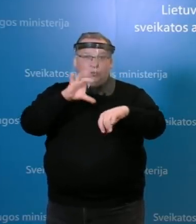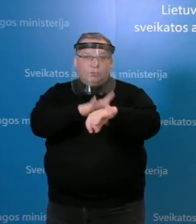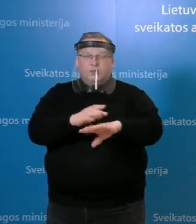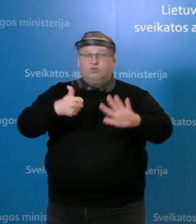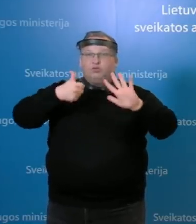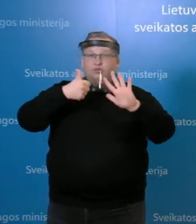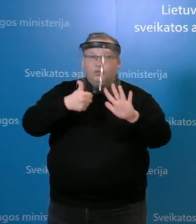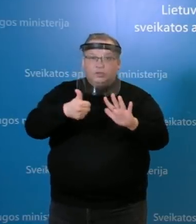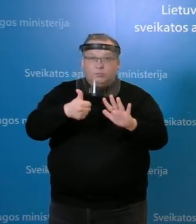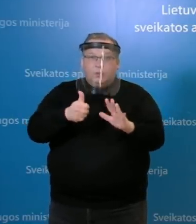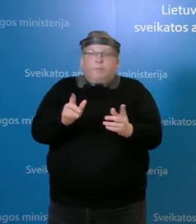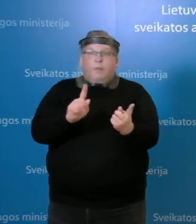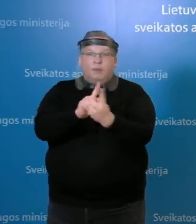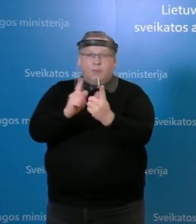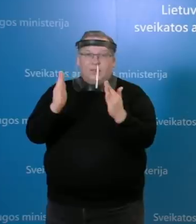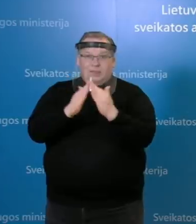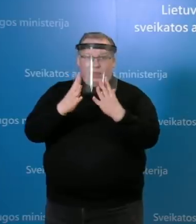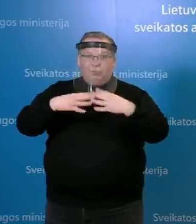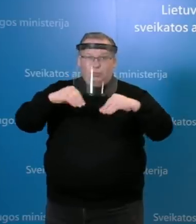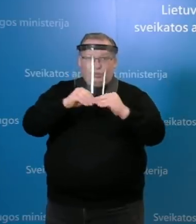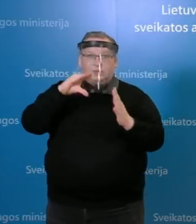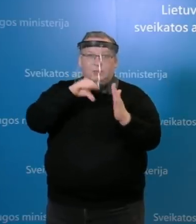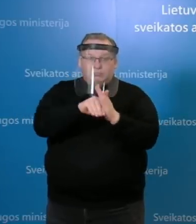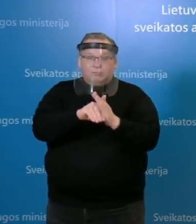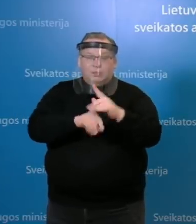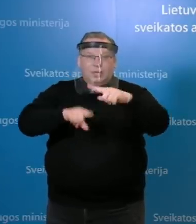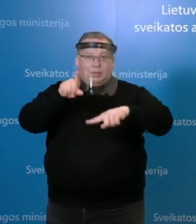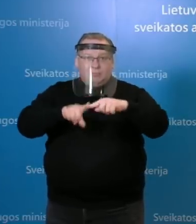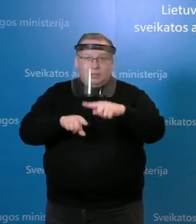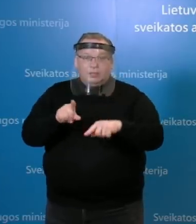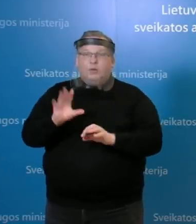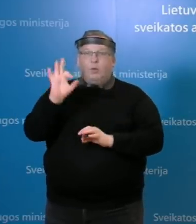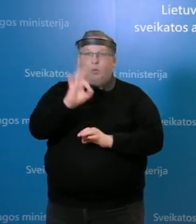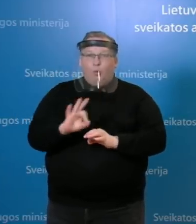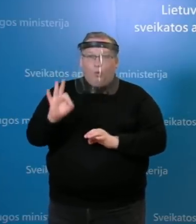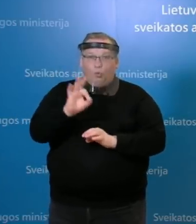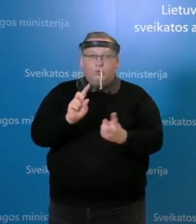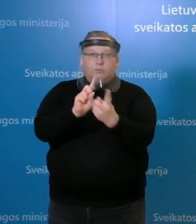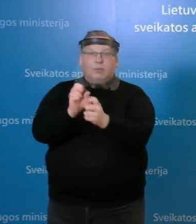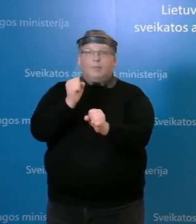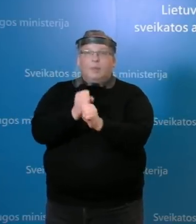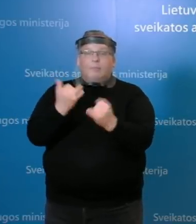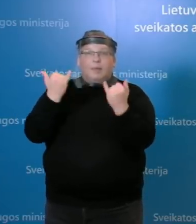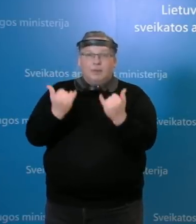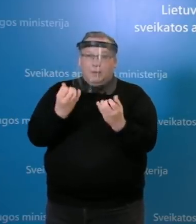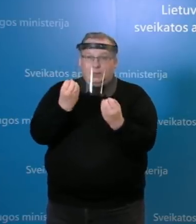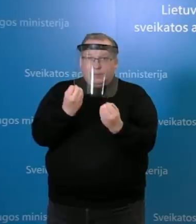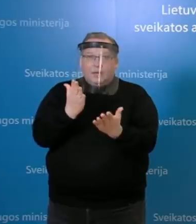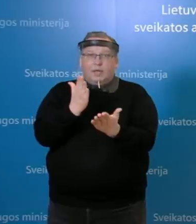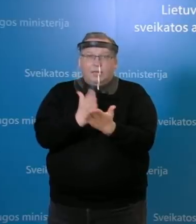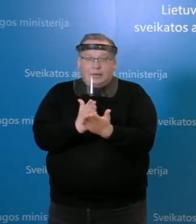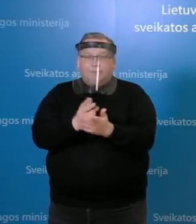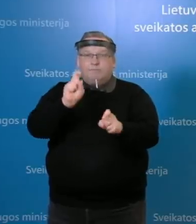artimas sąlytį. Namų aplinkoje turėjo artimieji, o dėl sąlyčio darbe dar šiuo metu yra vykdoma